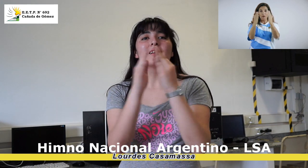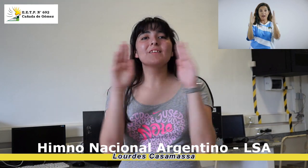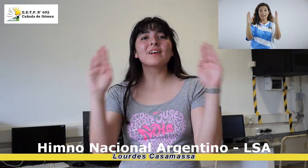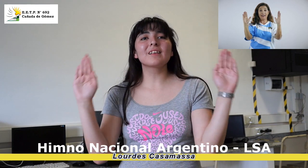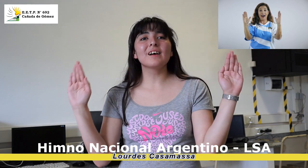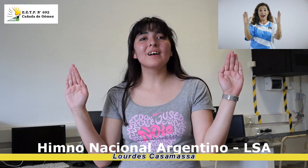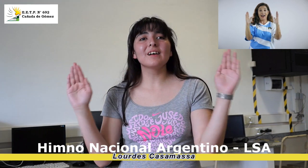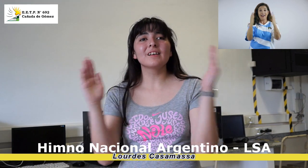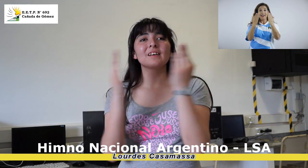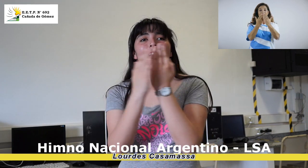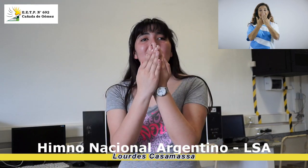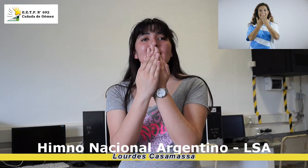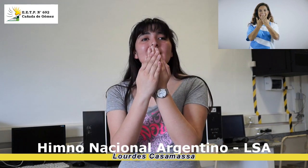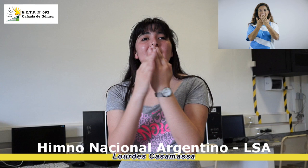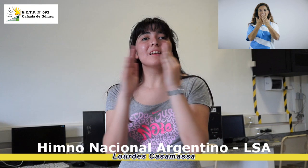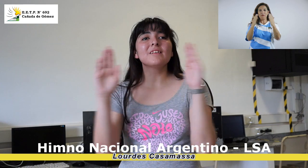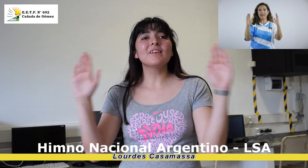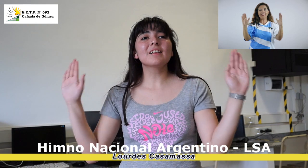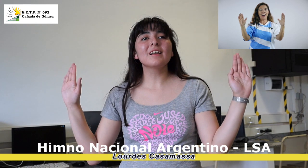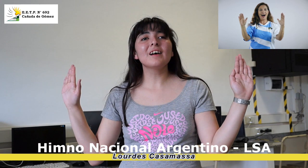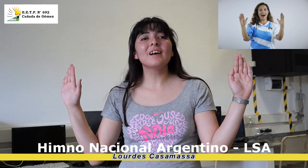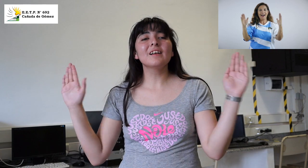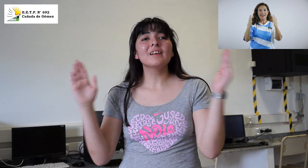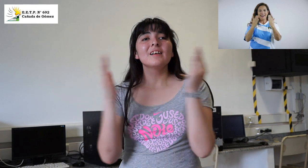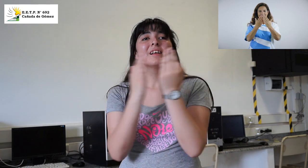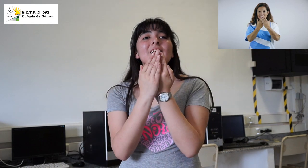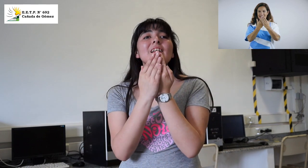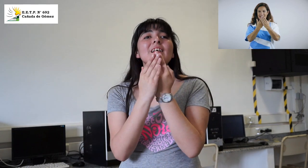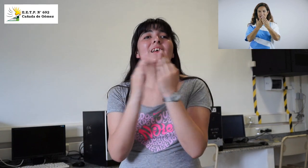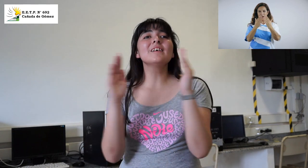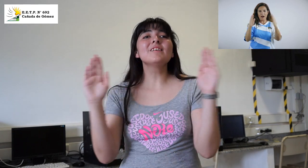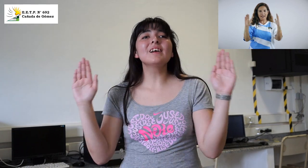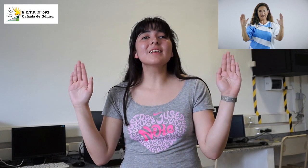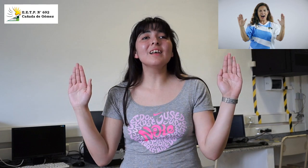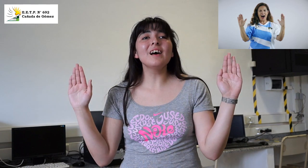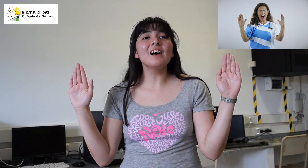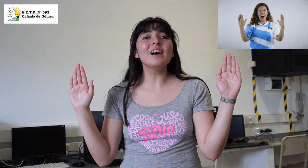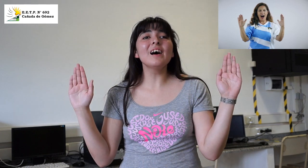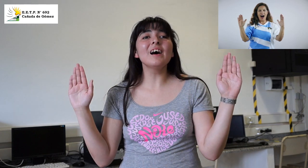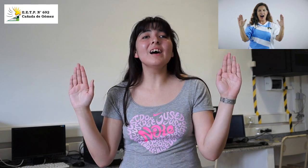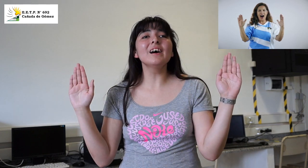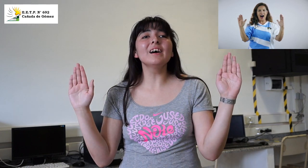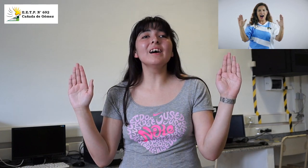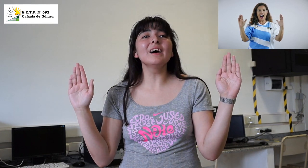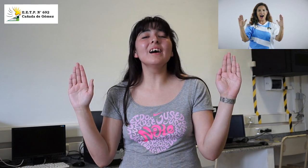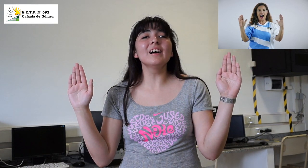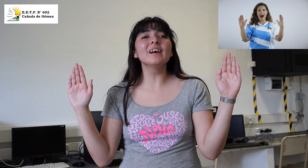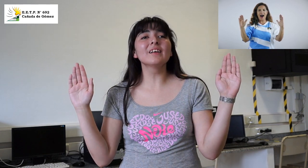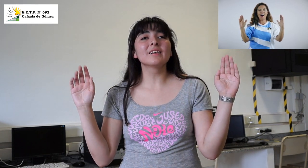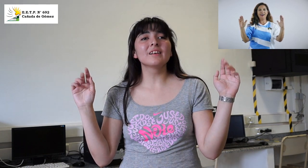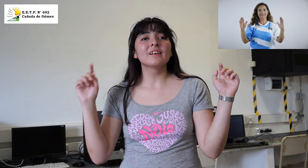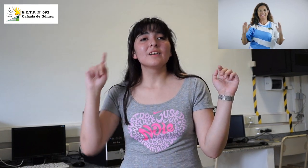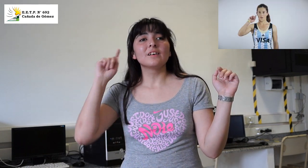libertad, libertad, libertad.